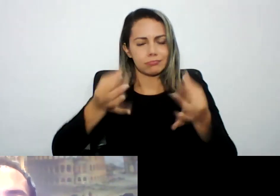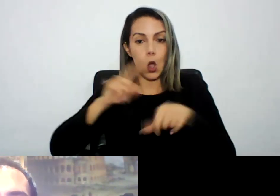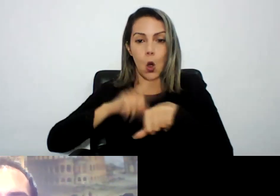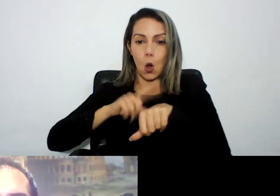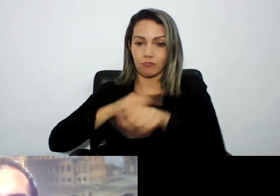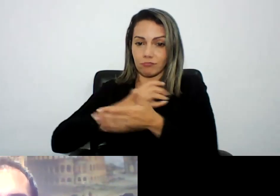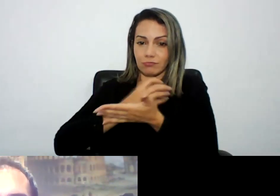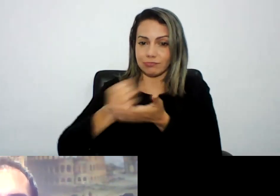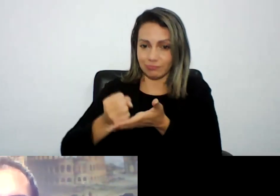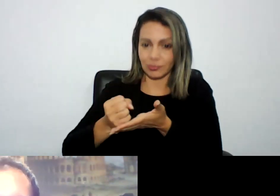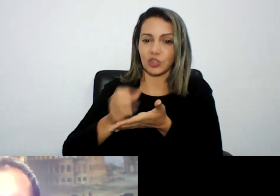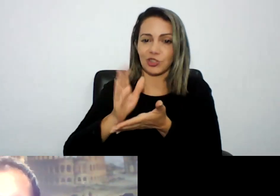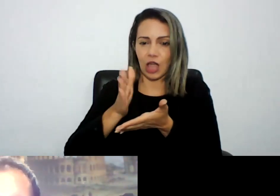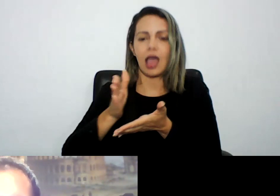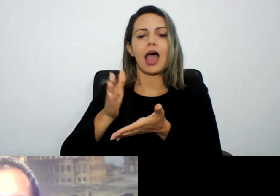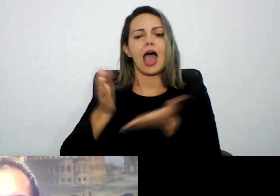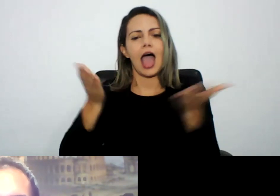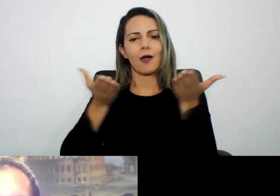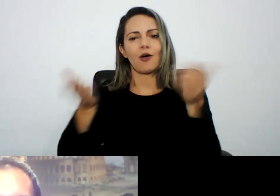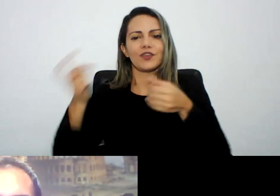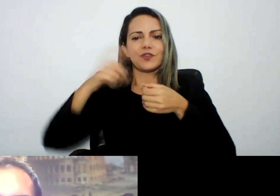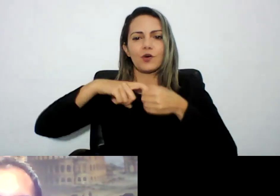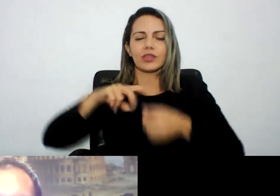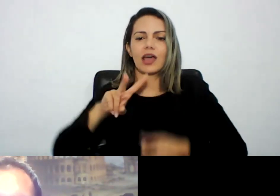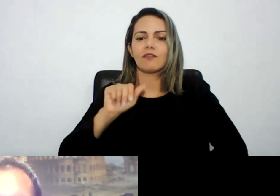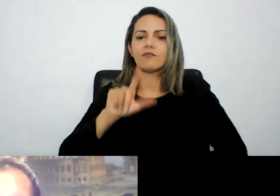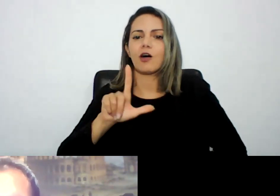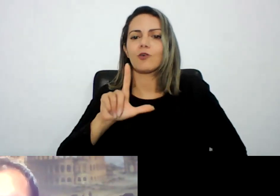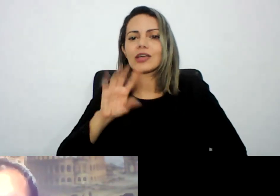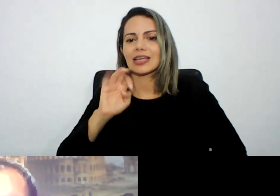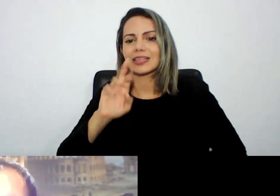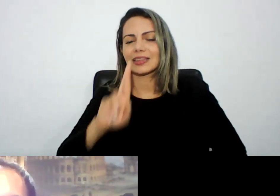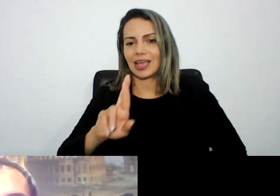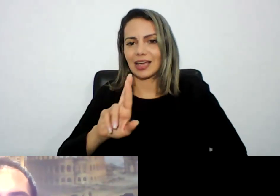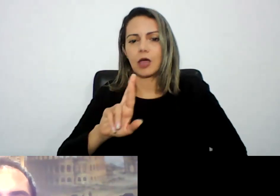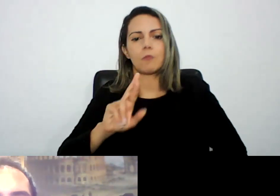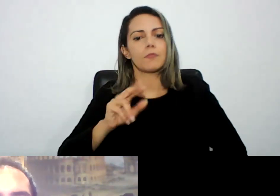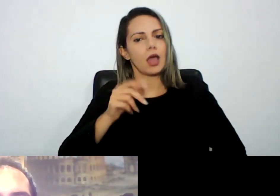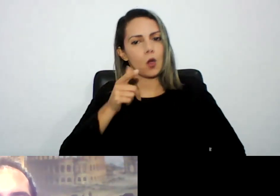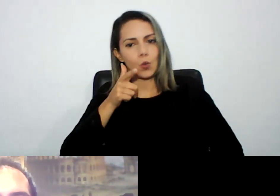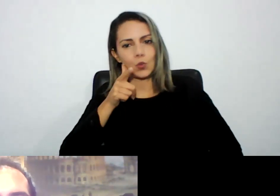passo a palavra para o doutor Walter Capanema para finalizar essa nossa fantástica noite